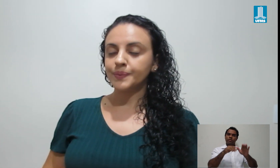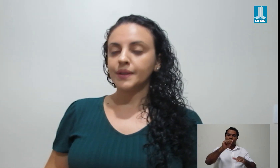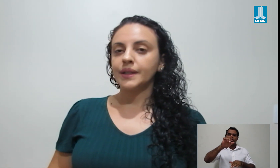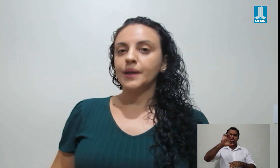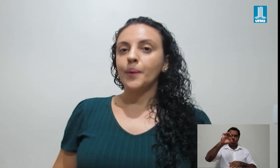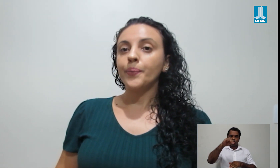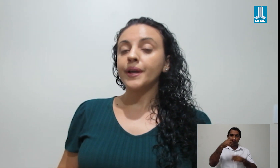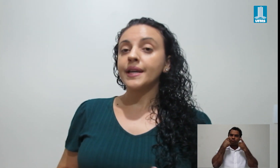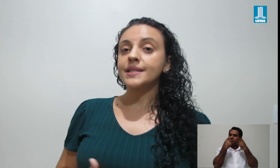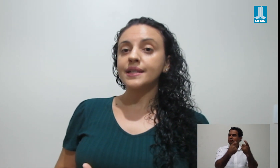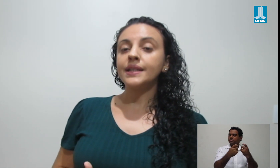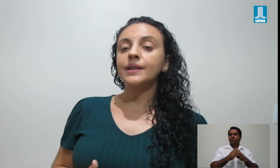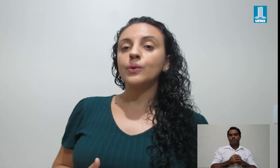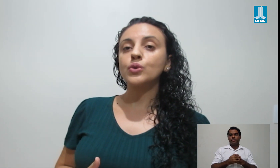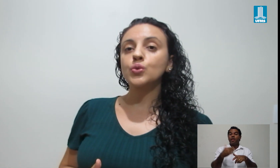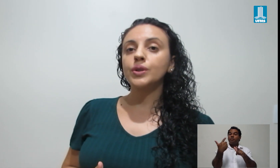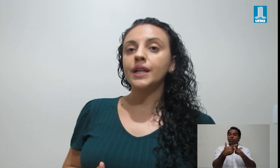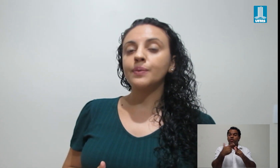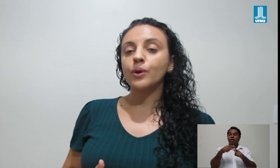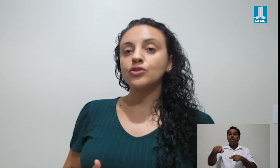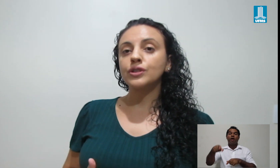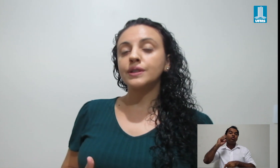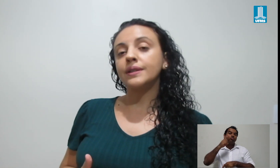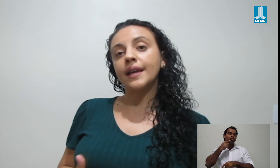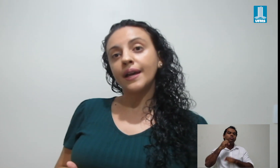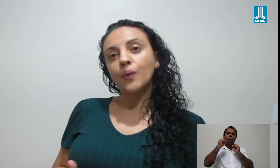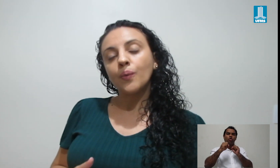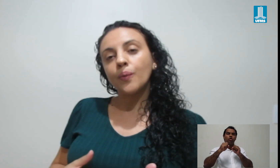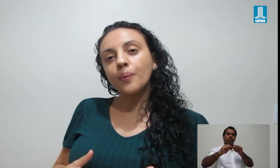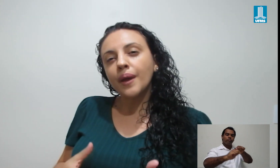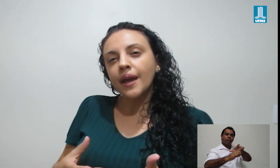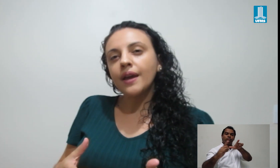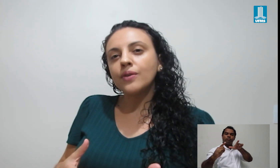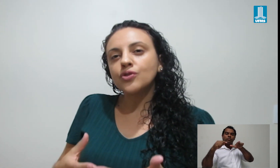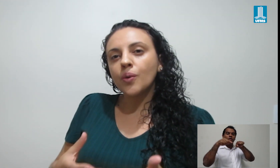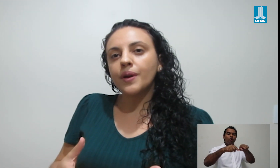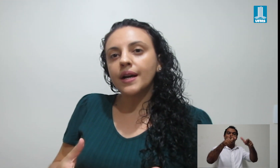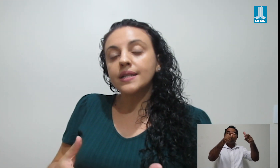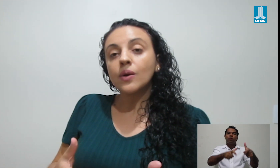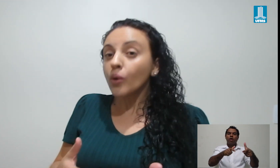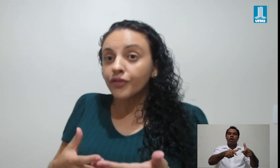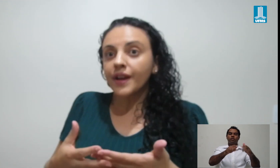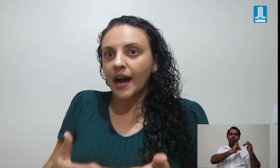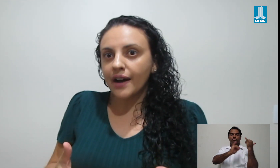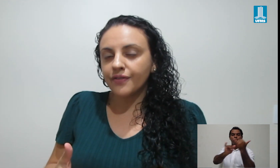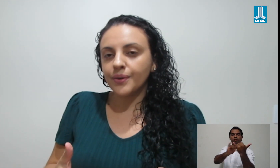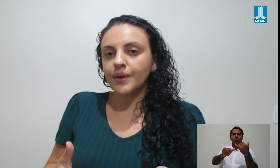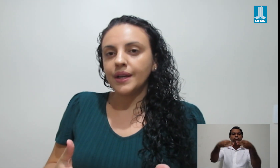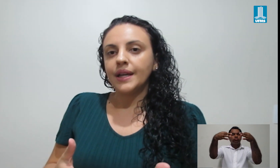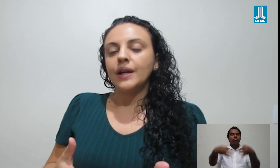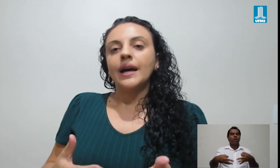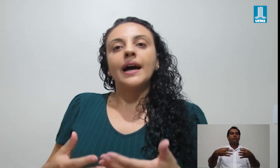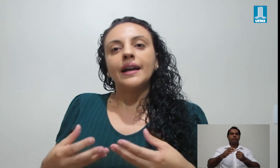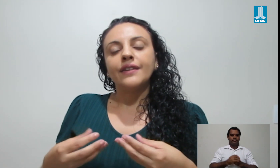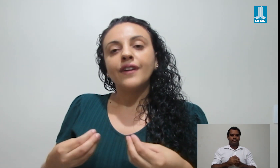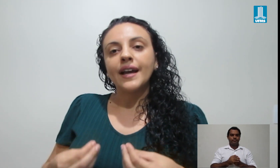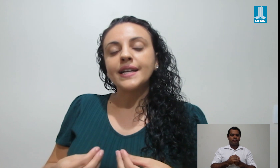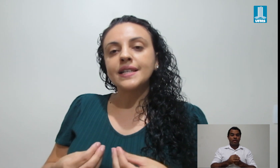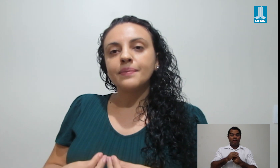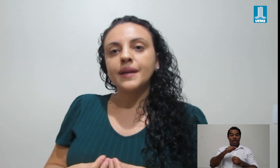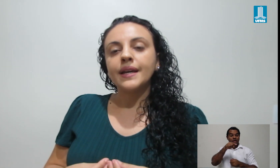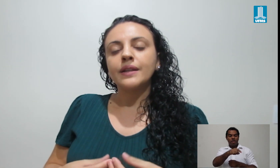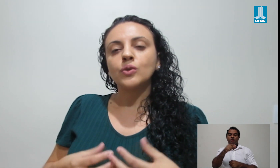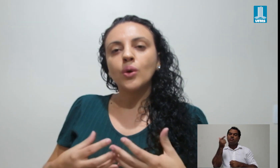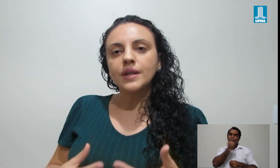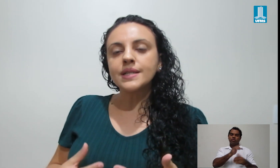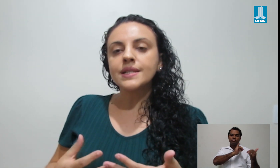porque assim o surdo pode ter um meio de comunicação confiável e vai